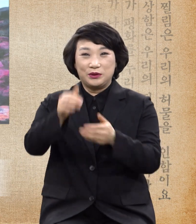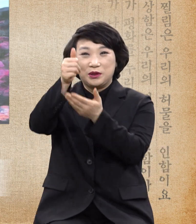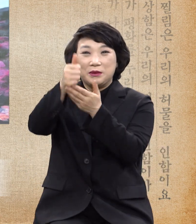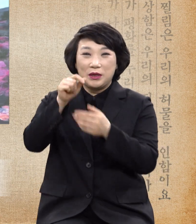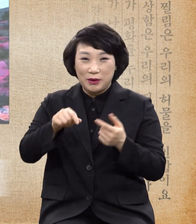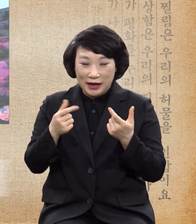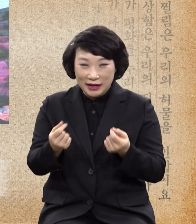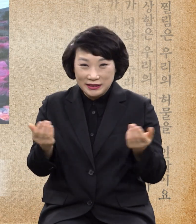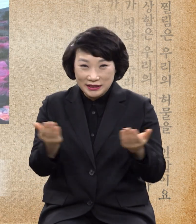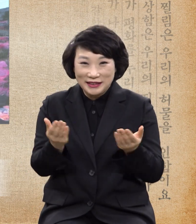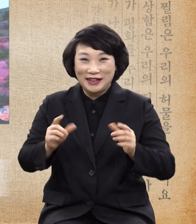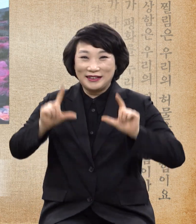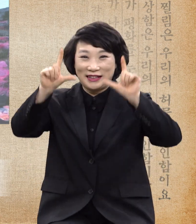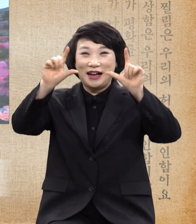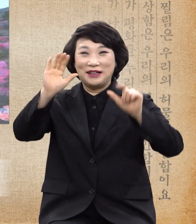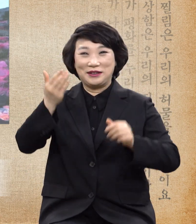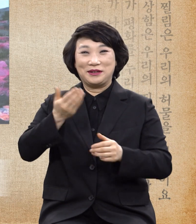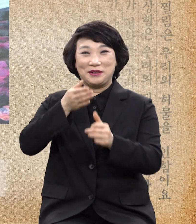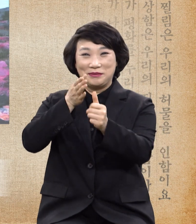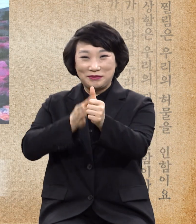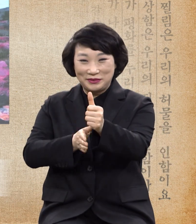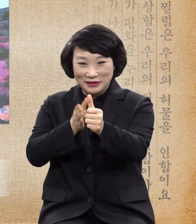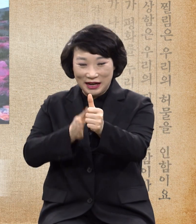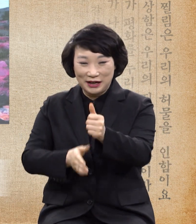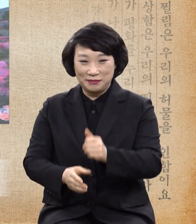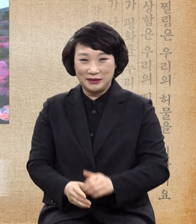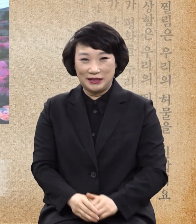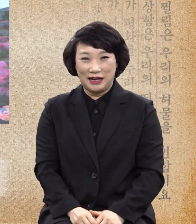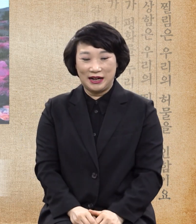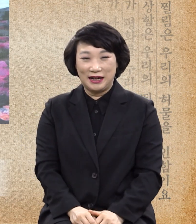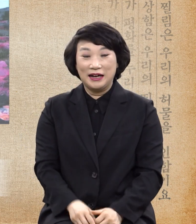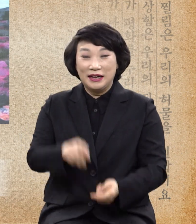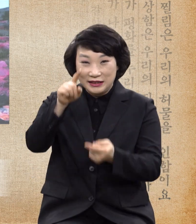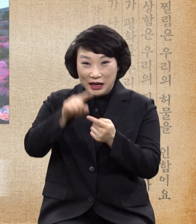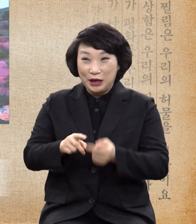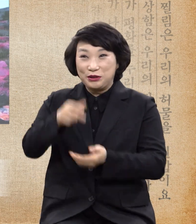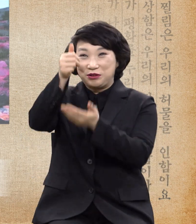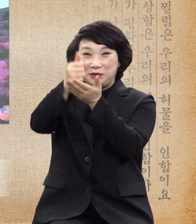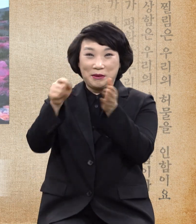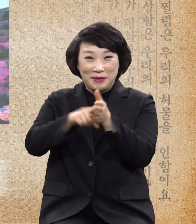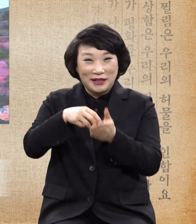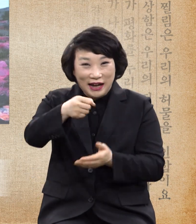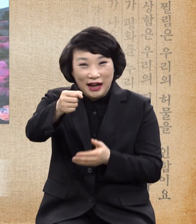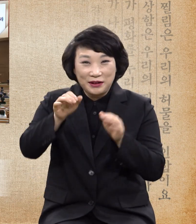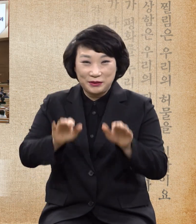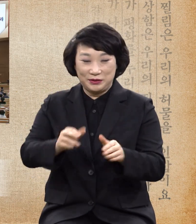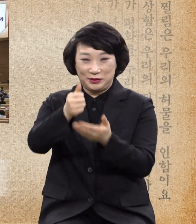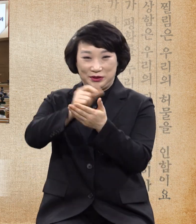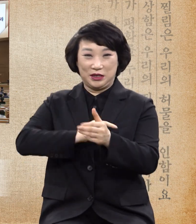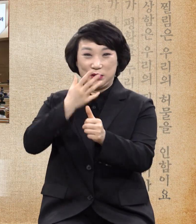일하시는 날 되기를 원합니다 그렇게 주님을 믿으시기를 주님의 이름으로 축하합니다